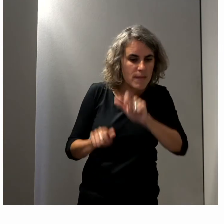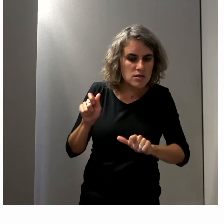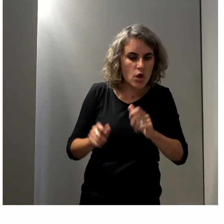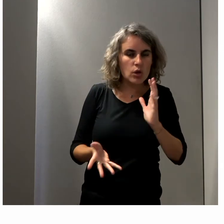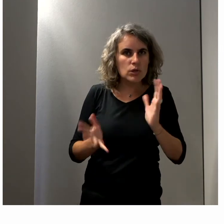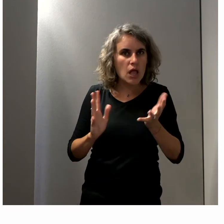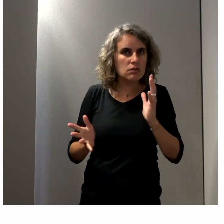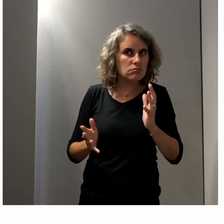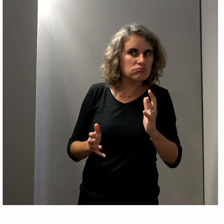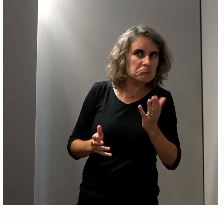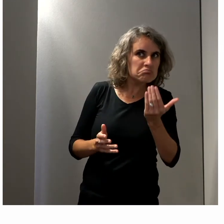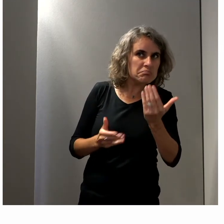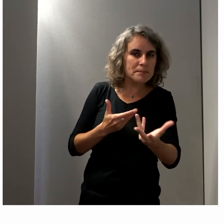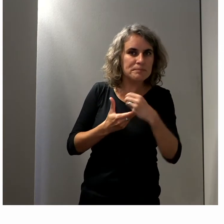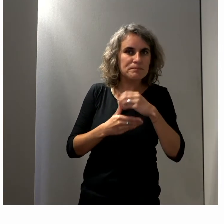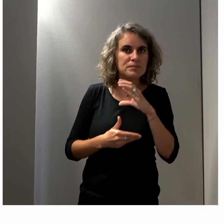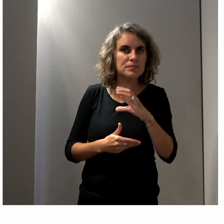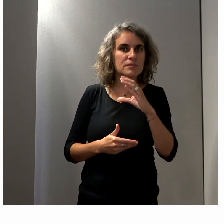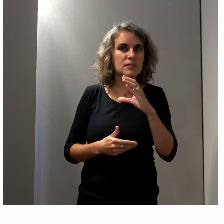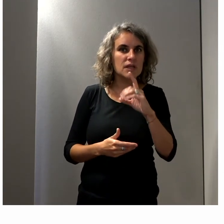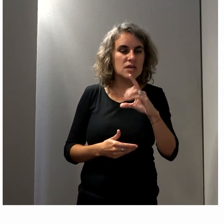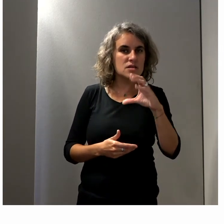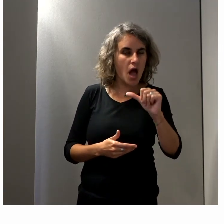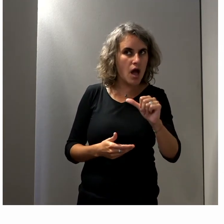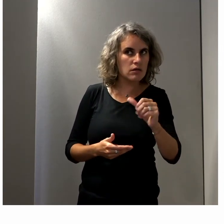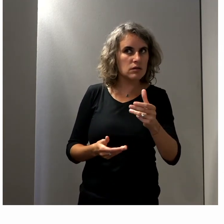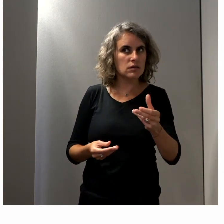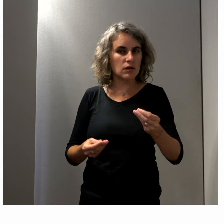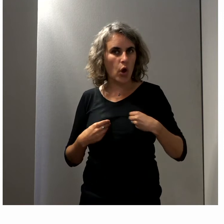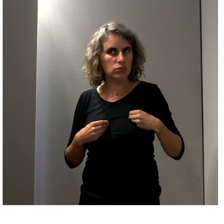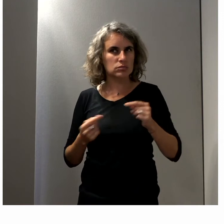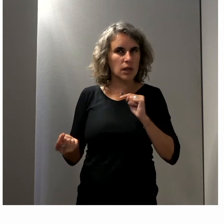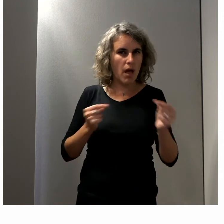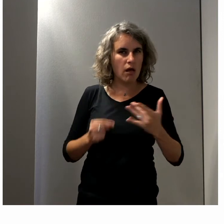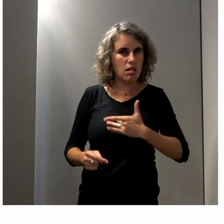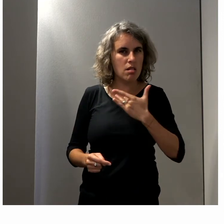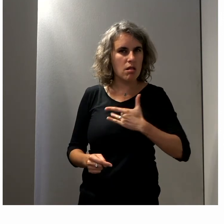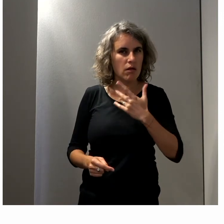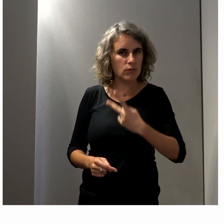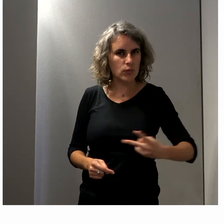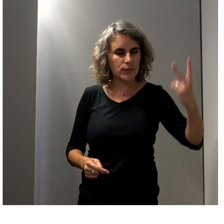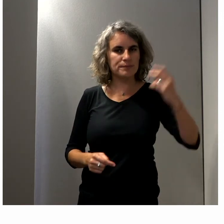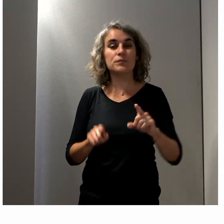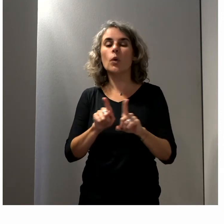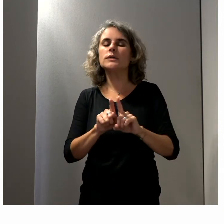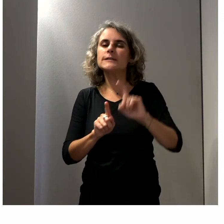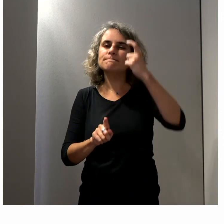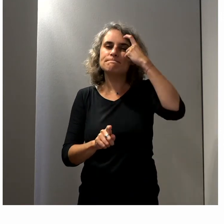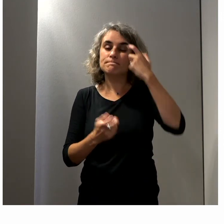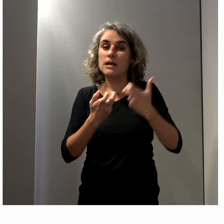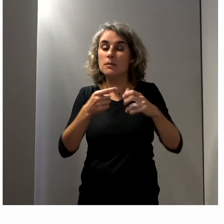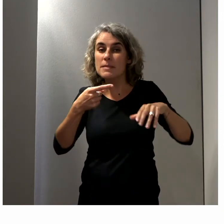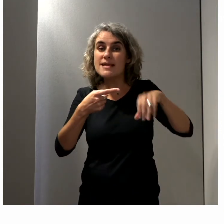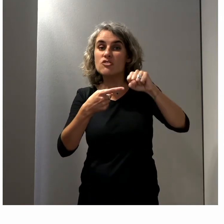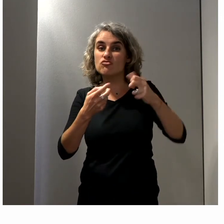intervenir au sein du CDCA et nous aider à avancer dans nos débats. Je pense à la